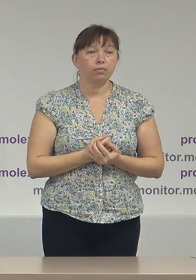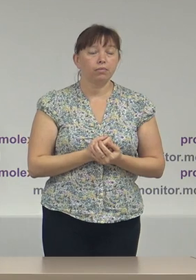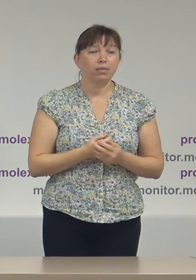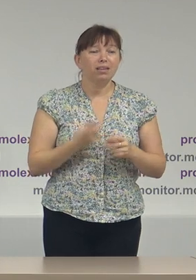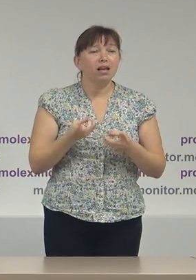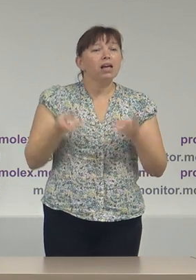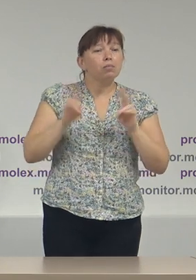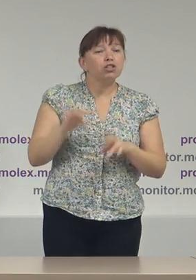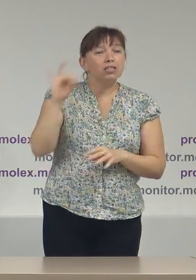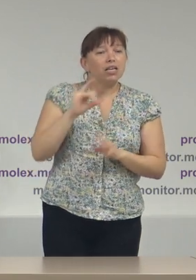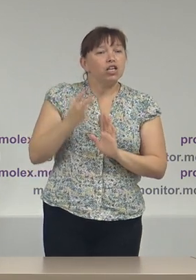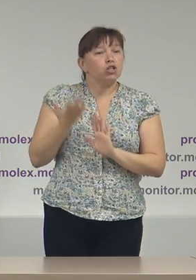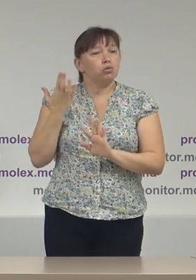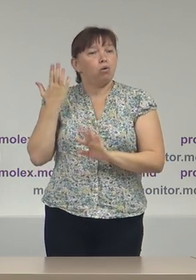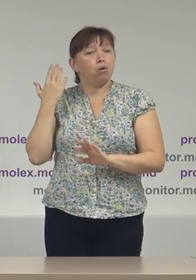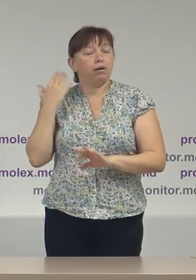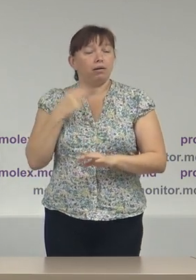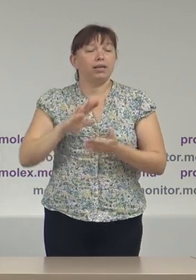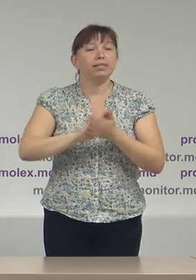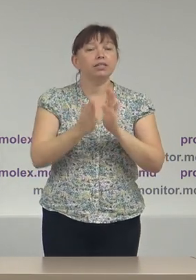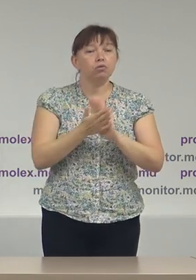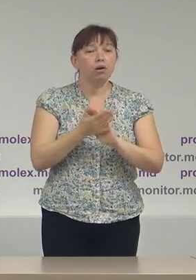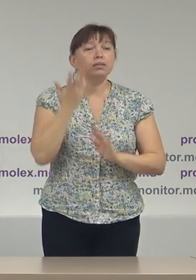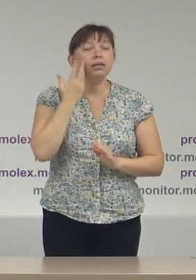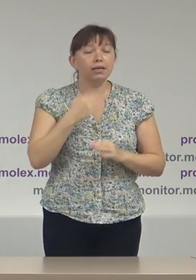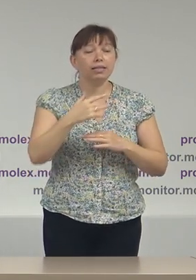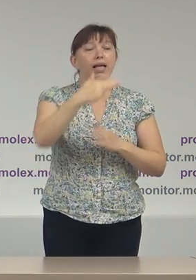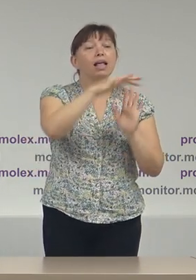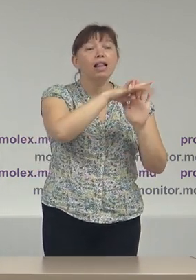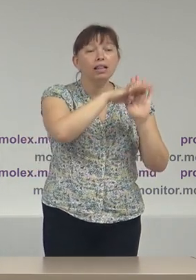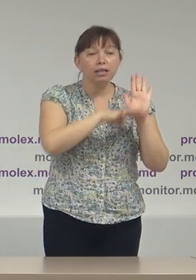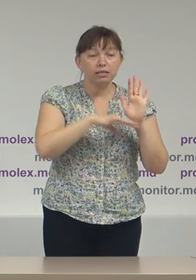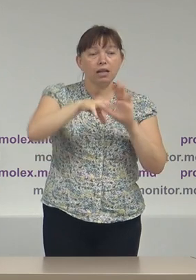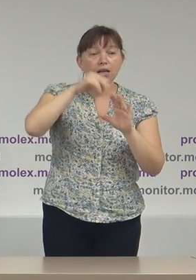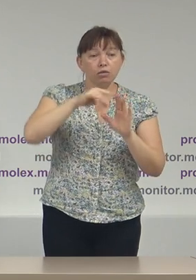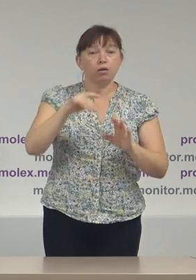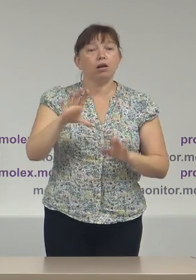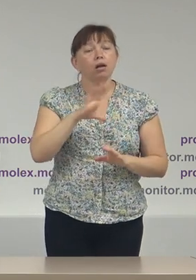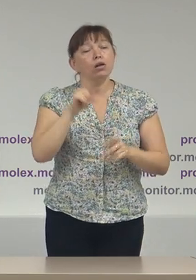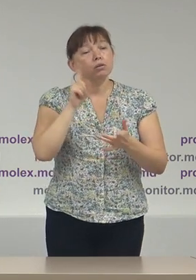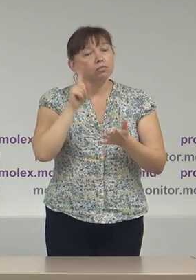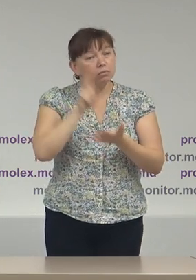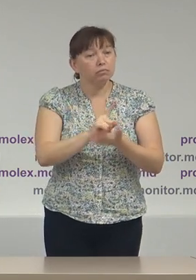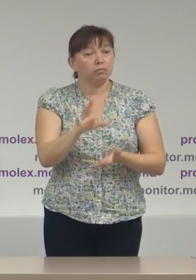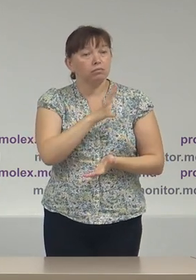rămășiță istorică din situațiile când listele electorale urmau a fi